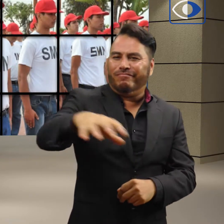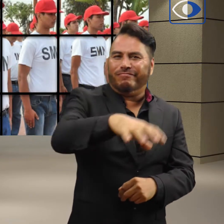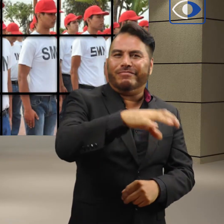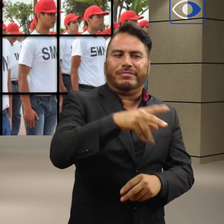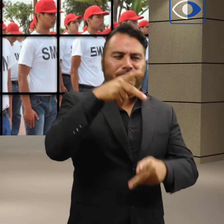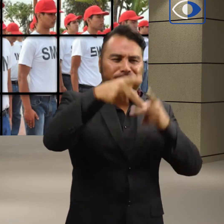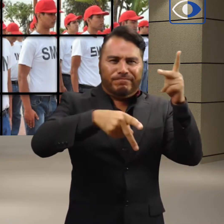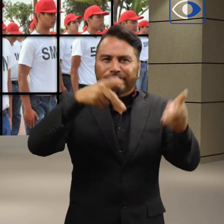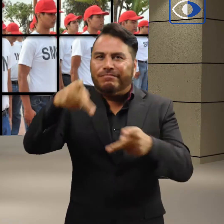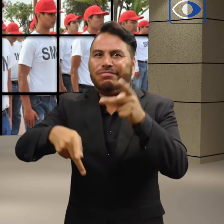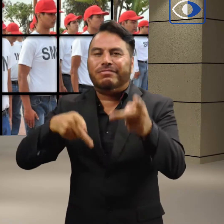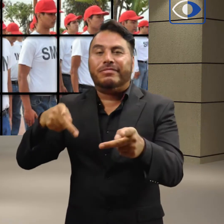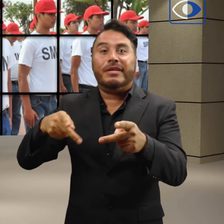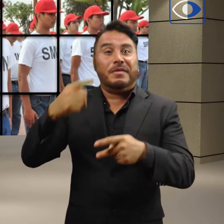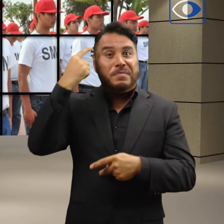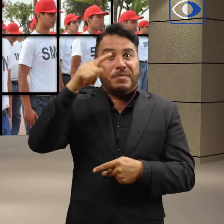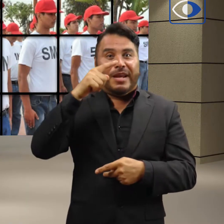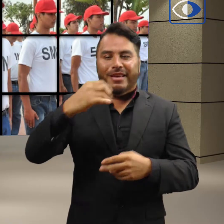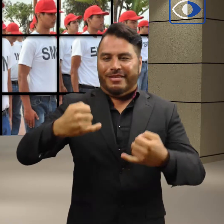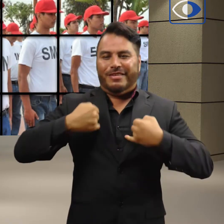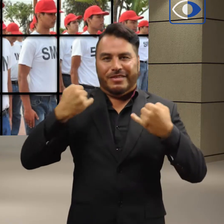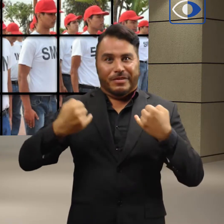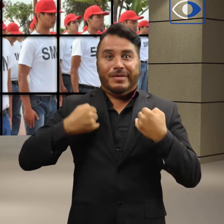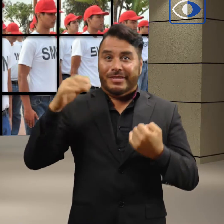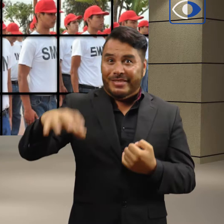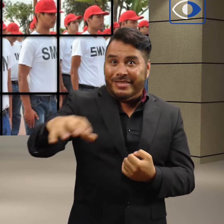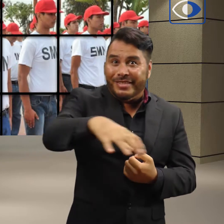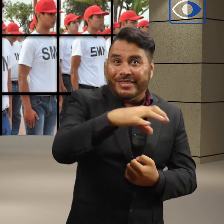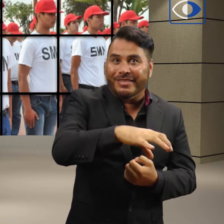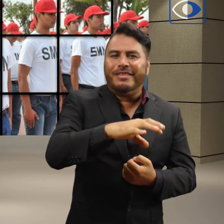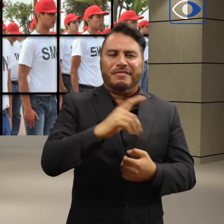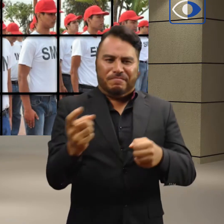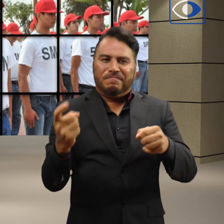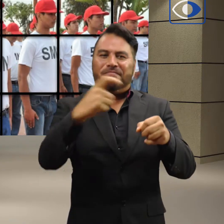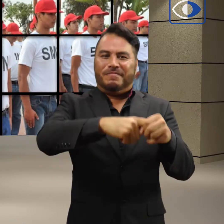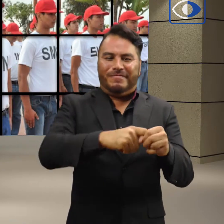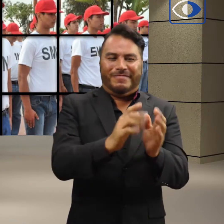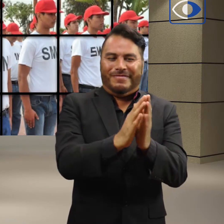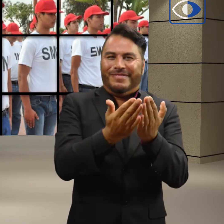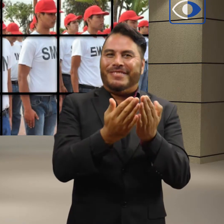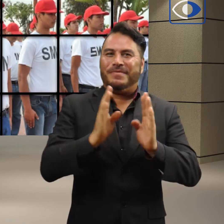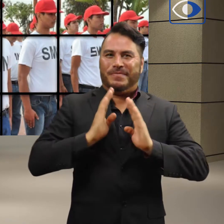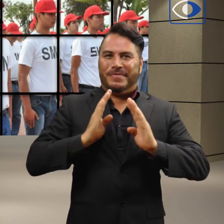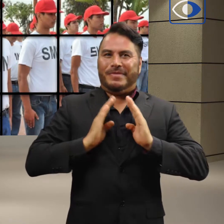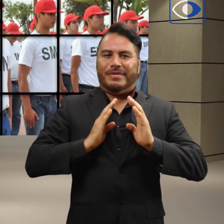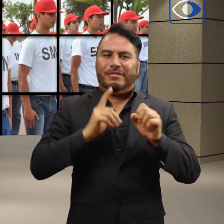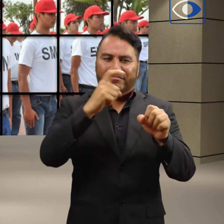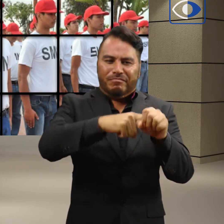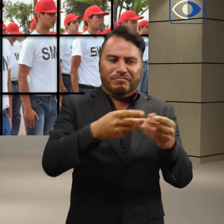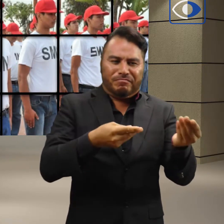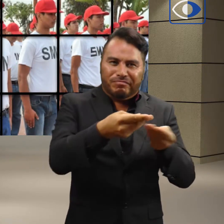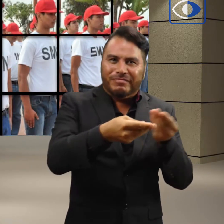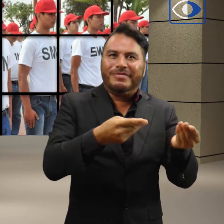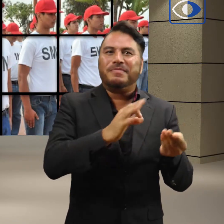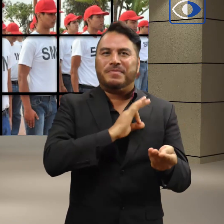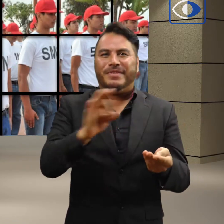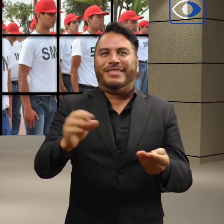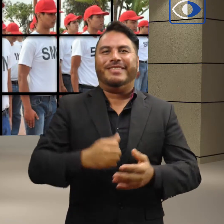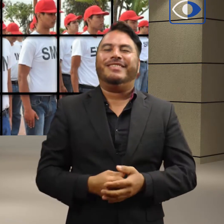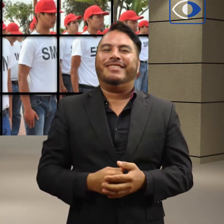delegaciones para que la juventud que reside en la zona rural pueda tramitar la cartilla militar nacional. Lo anterior fue informado por Denis